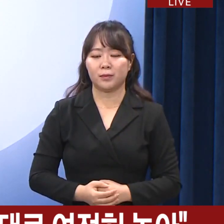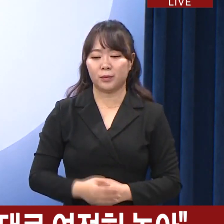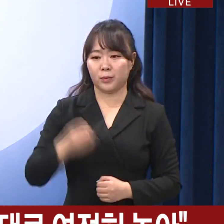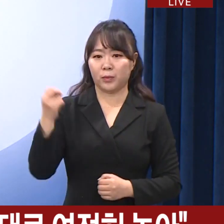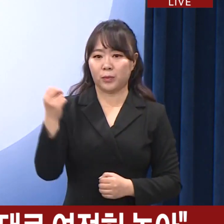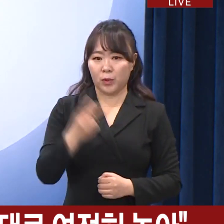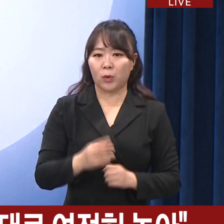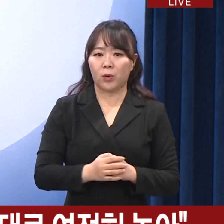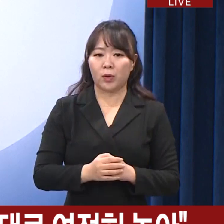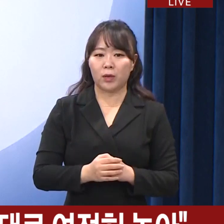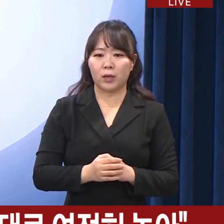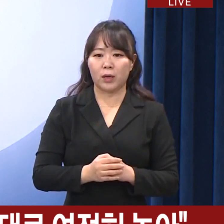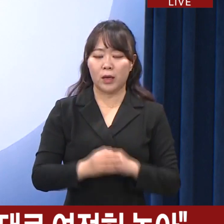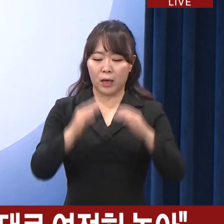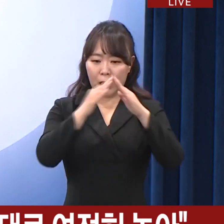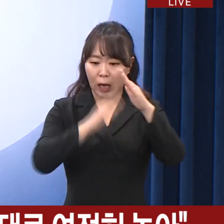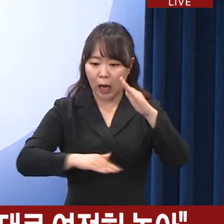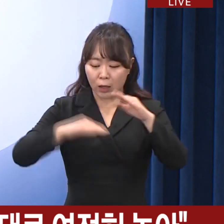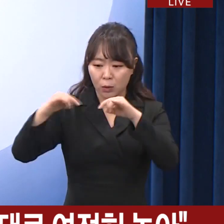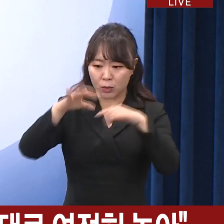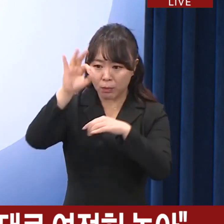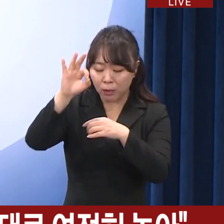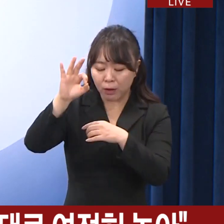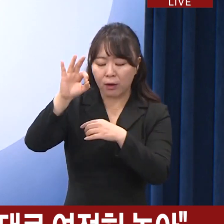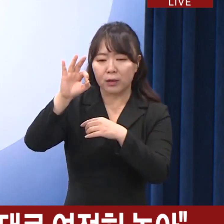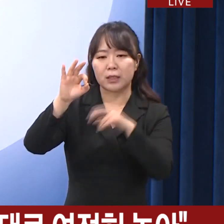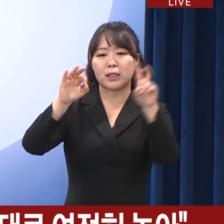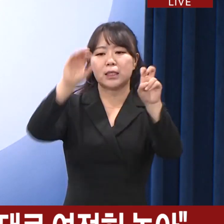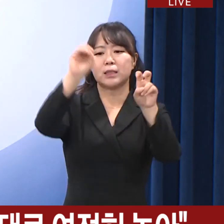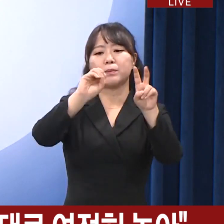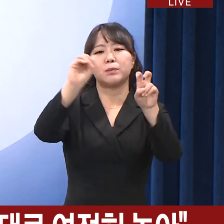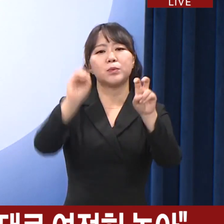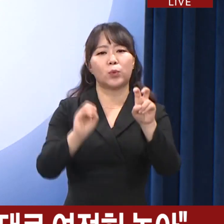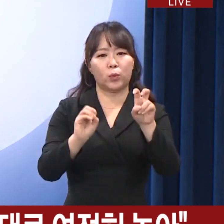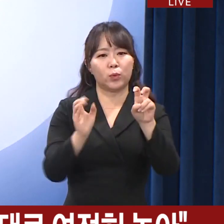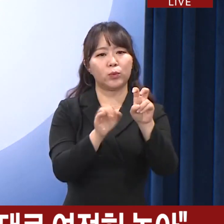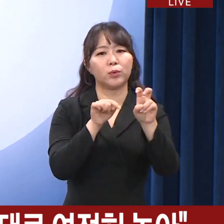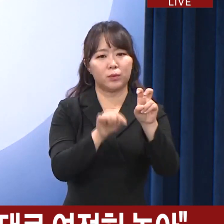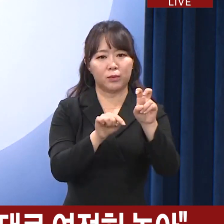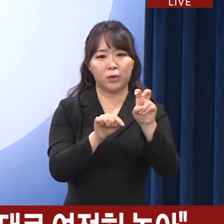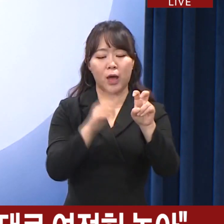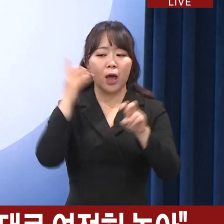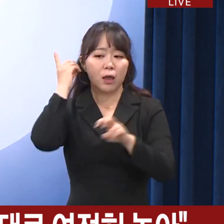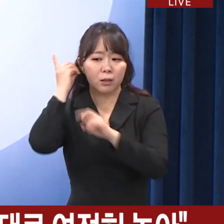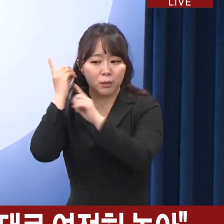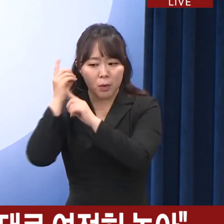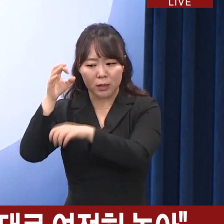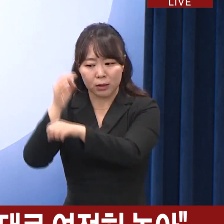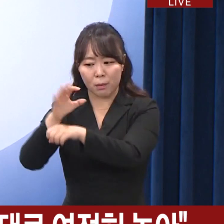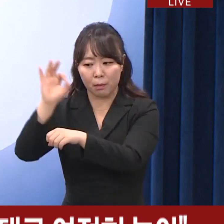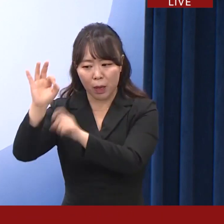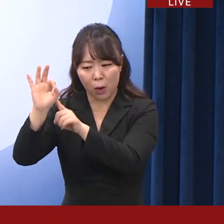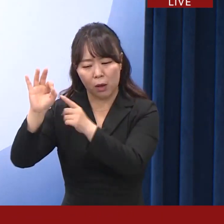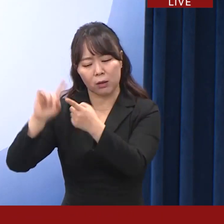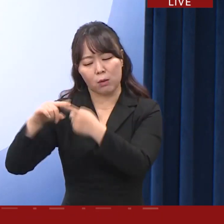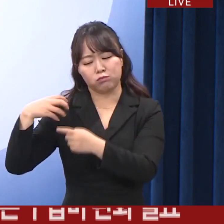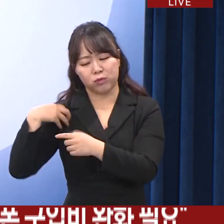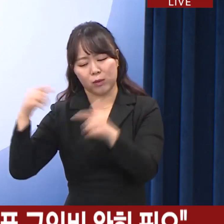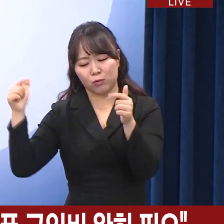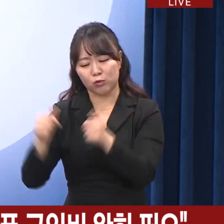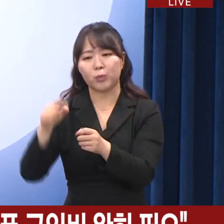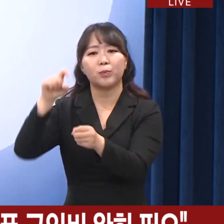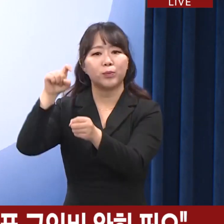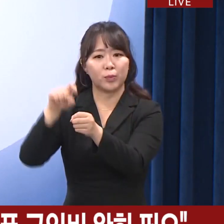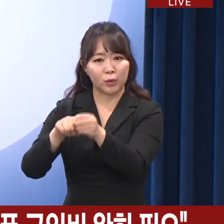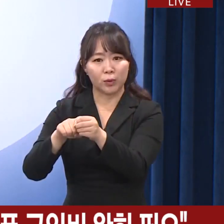또한 가계 통신비의 약 22%를 차지하는 휴대폰 구입 비용 부담을 완화하기